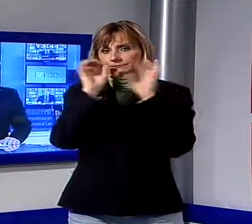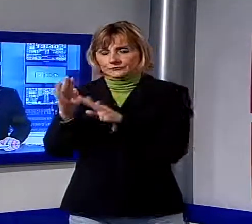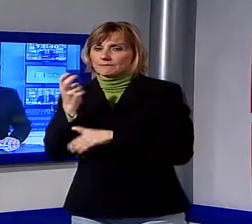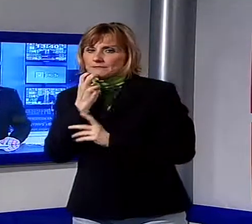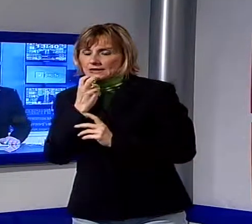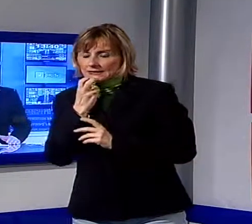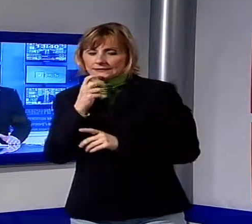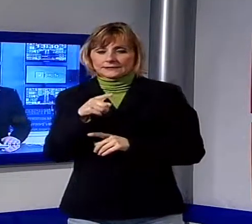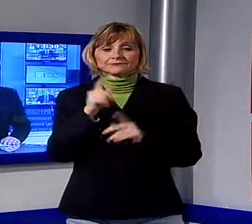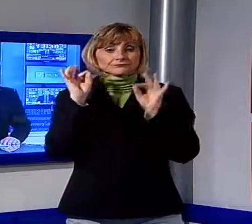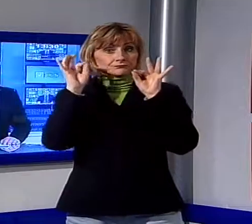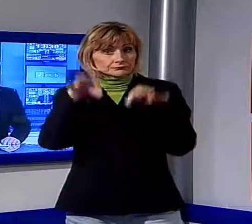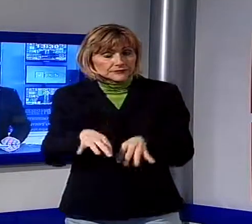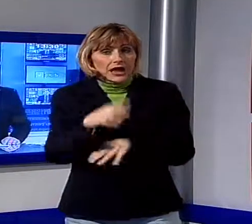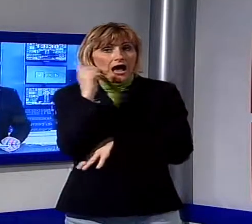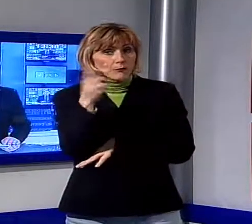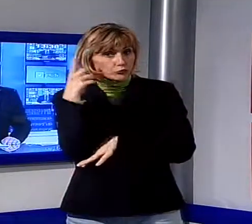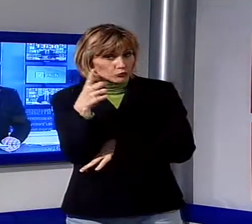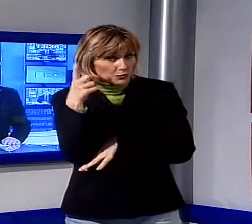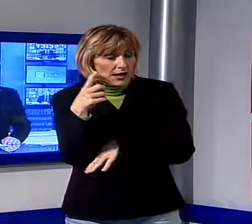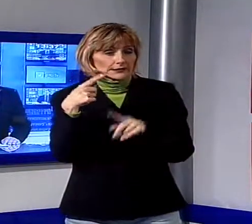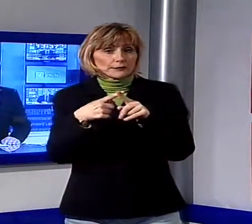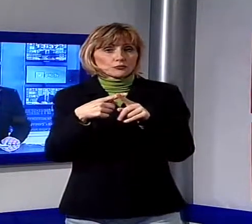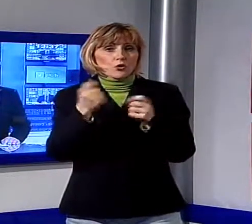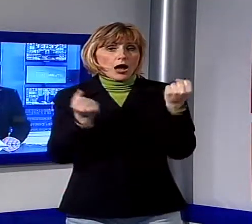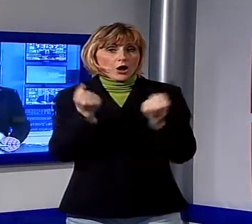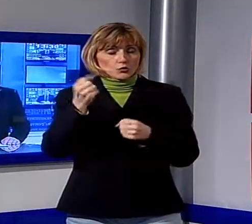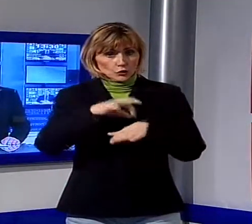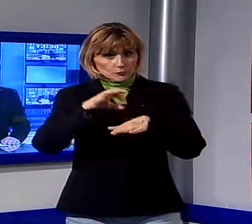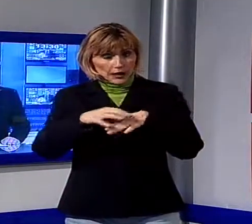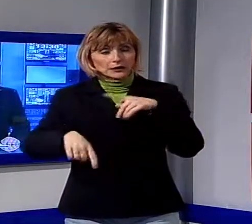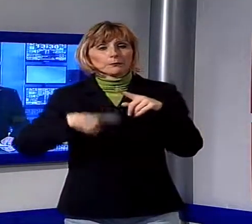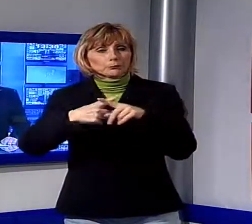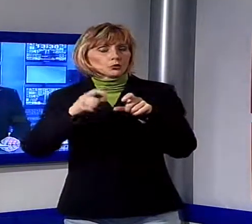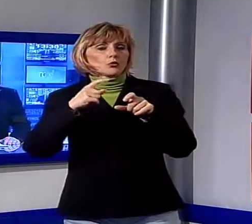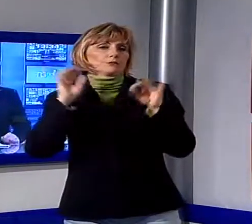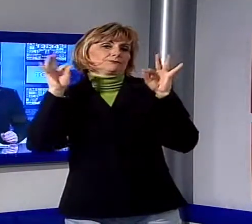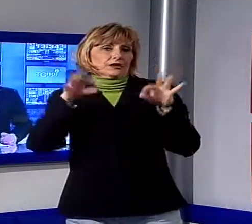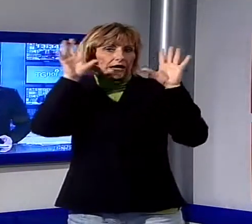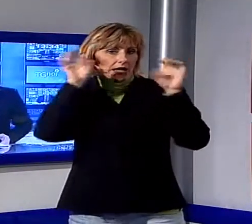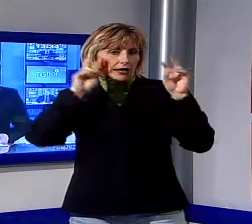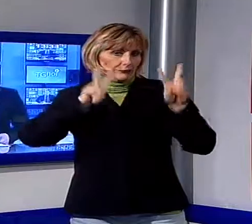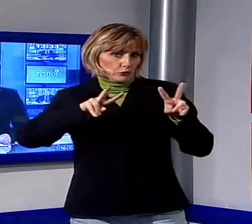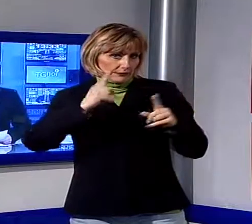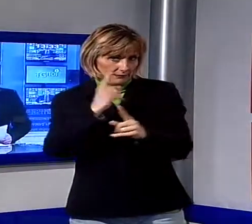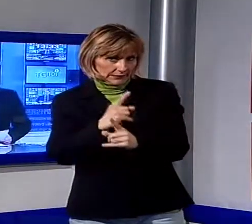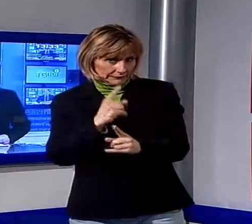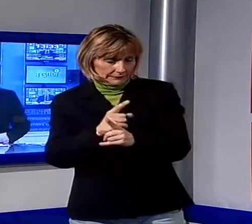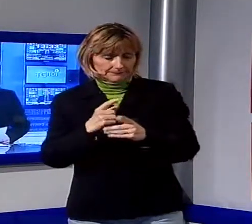'ambulanza con l'automedica, sono intervenuti anche i carabinieri per gli accertamenti di rito. A Lucca invece la Procura